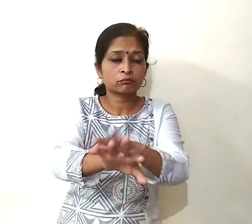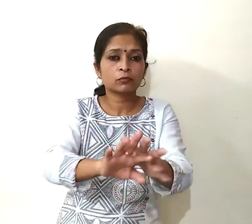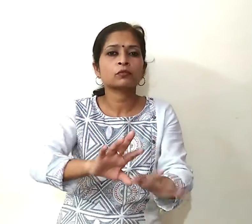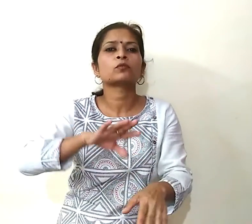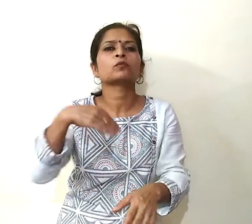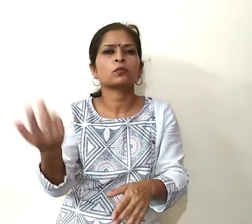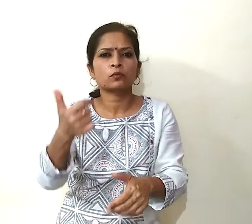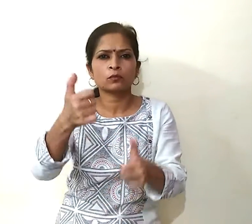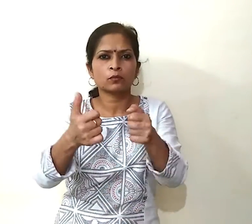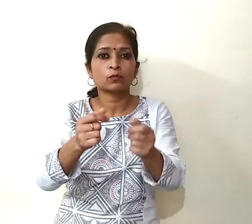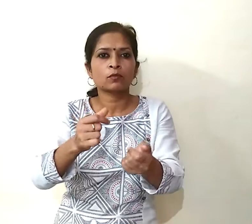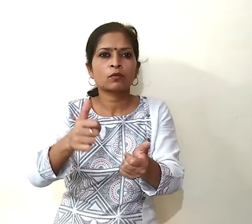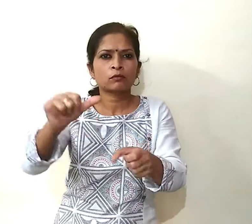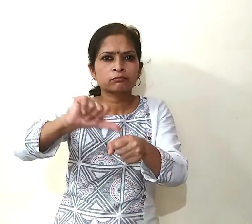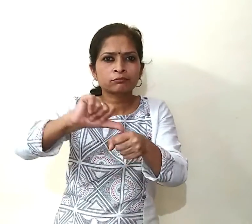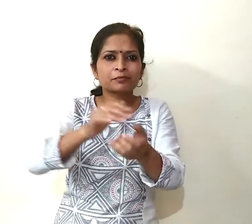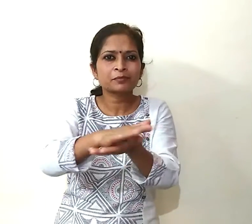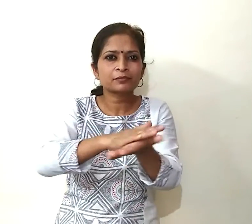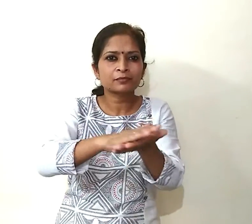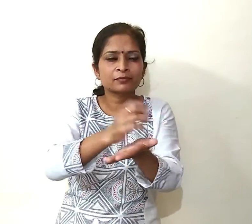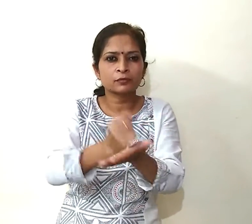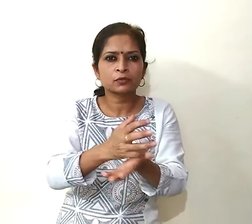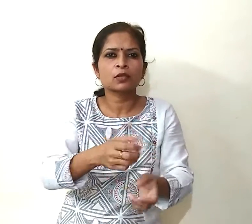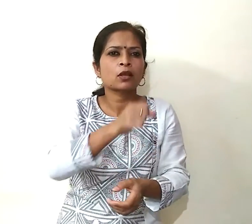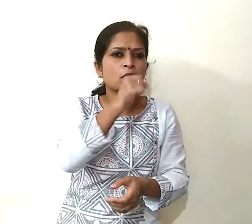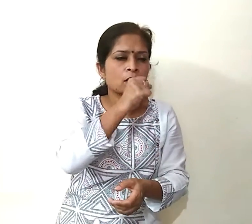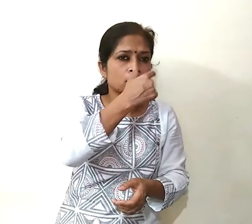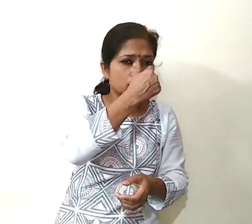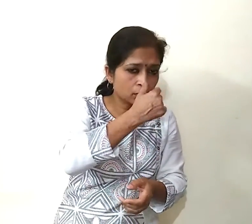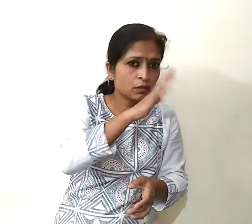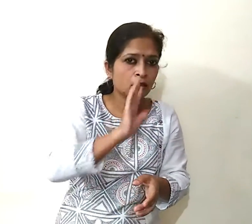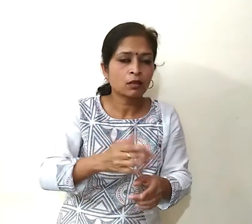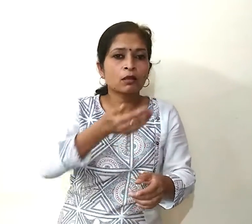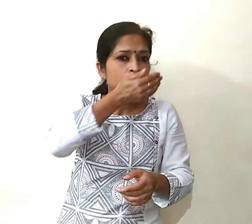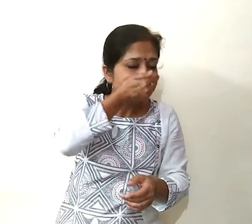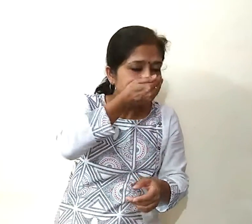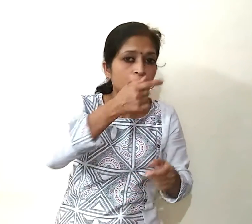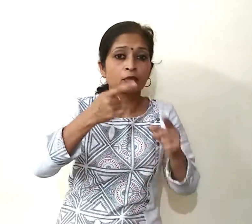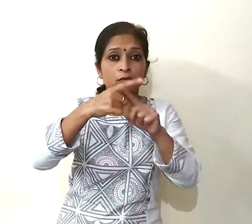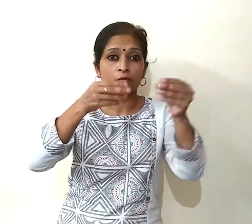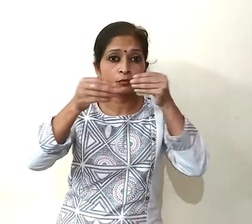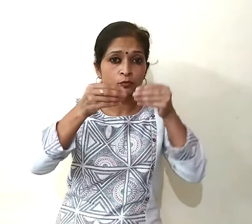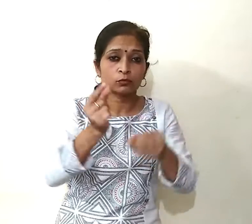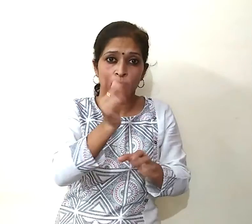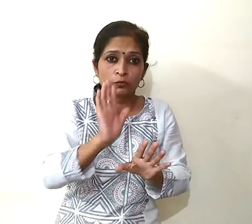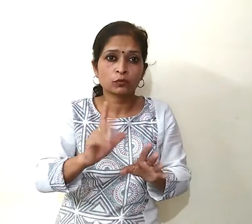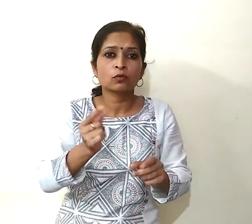सैनेटाइजर का अस्तमाल करें खांसते चींकते वक्त रुमाल या टिश्यू से मूँ धकें प्रयोग के तुरंद बात टिश्यू को